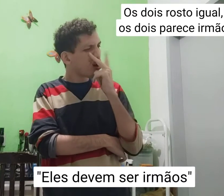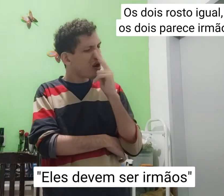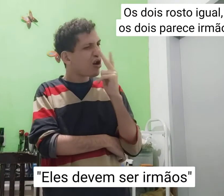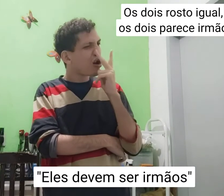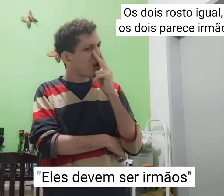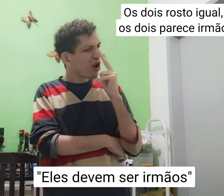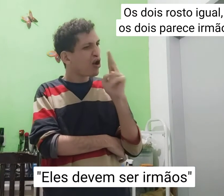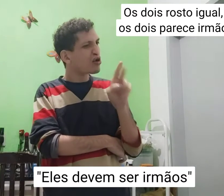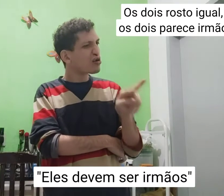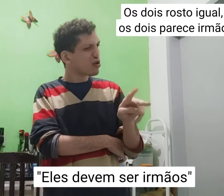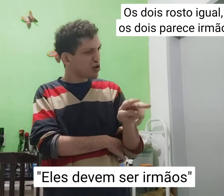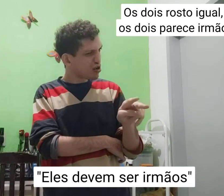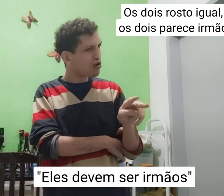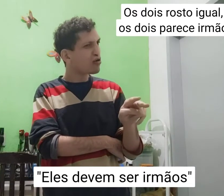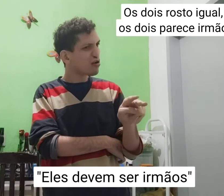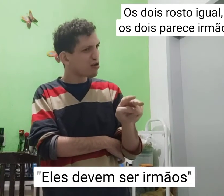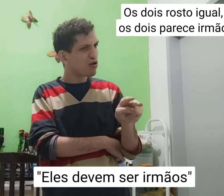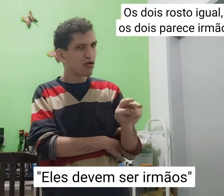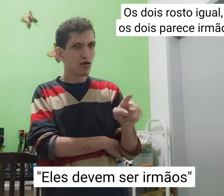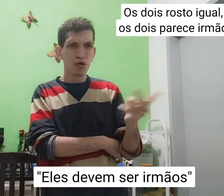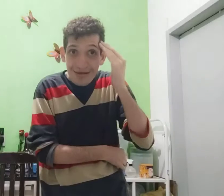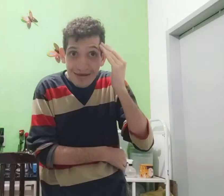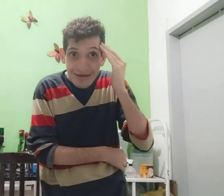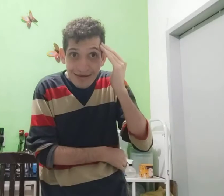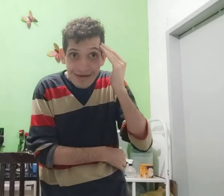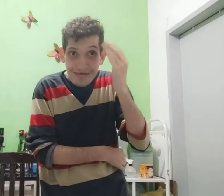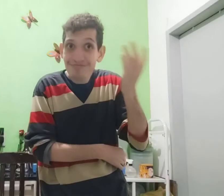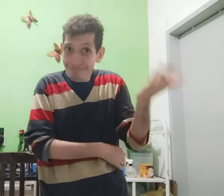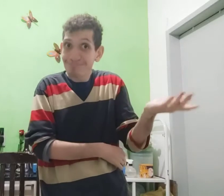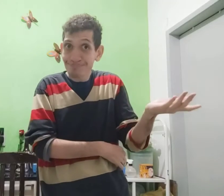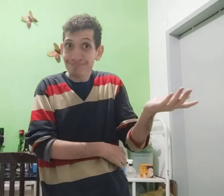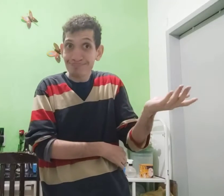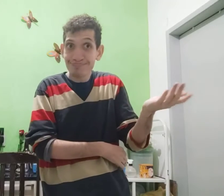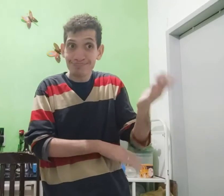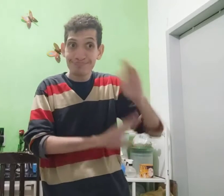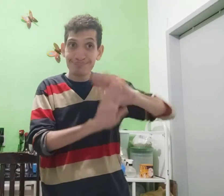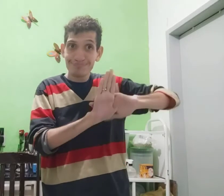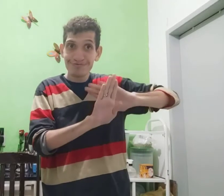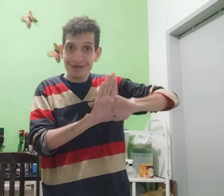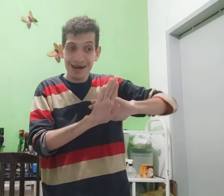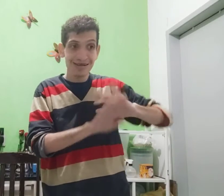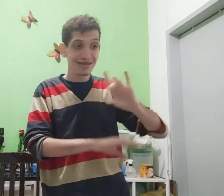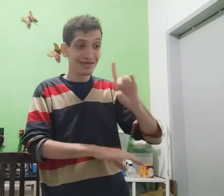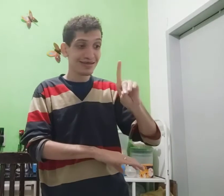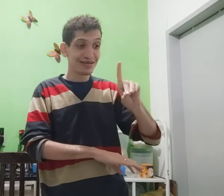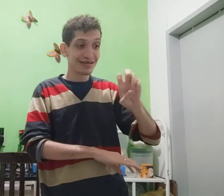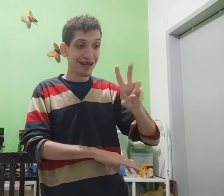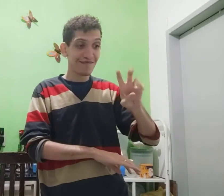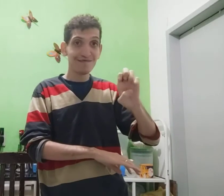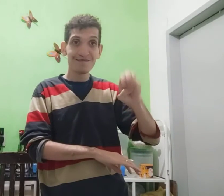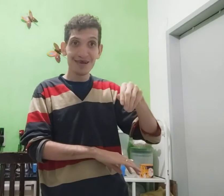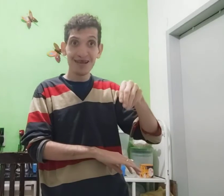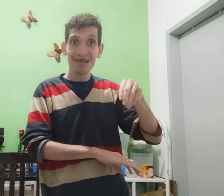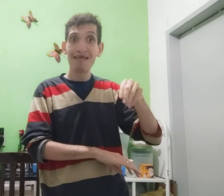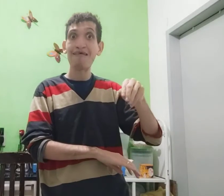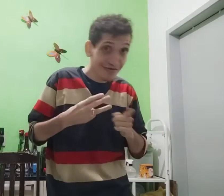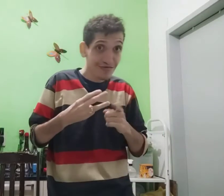Parece irmão Entendeu? Os crais Devem